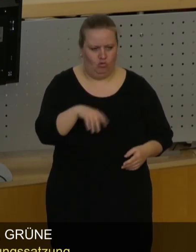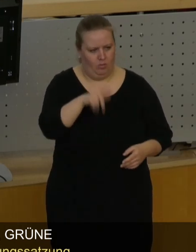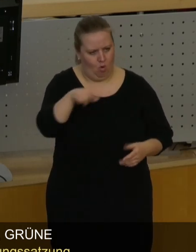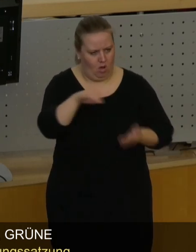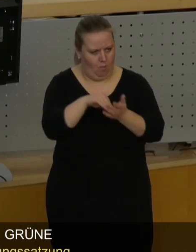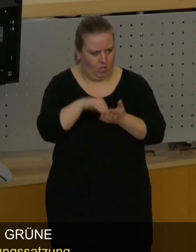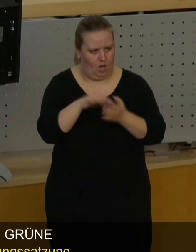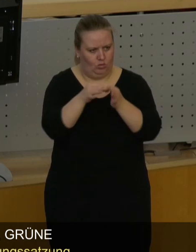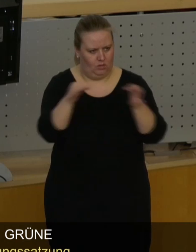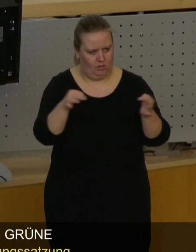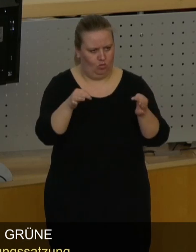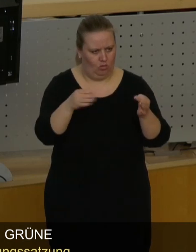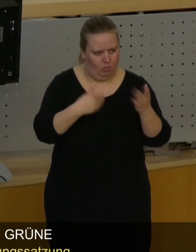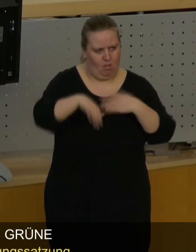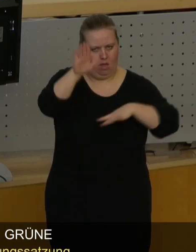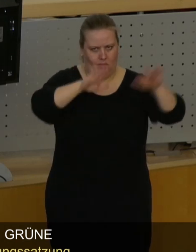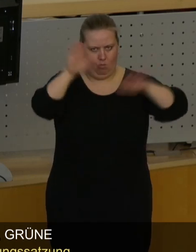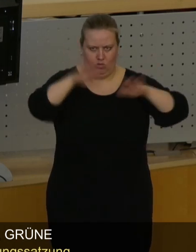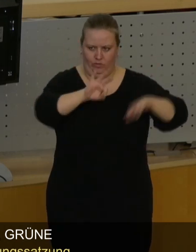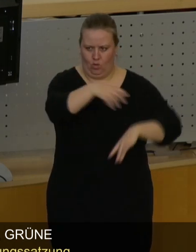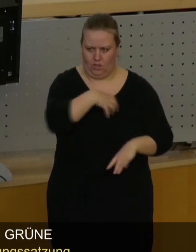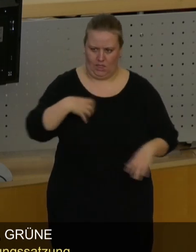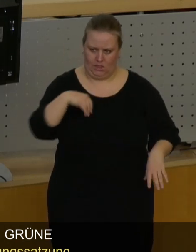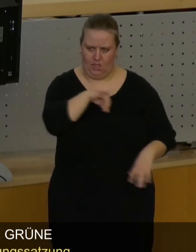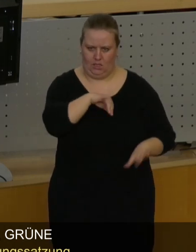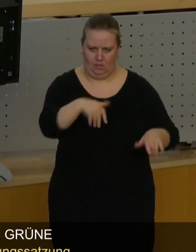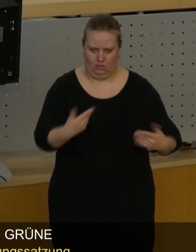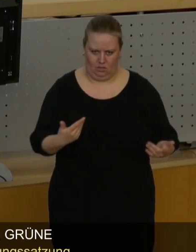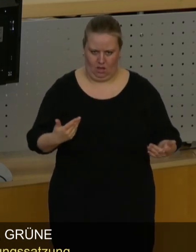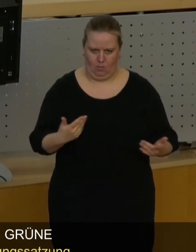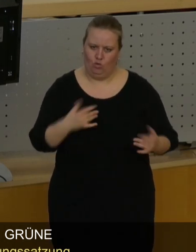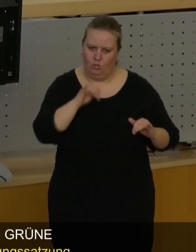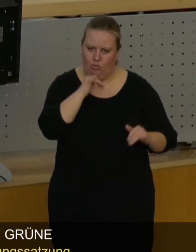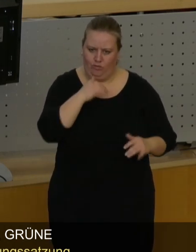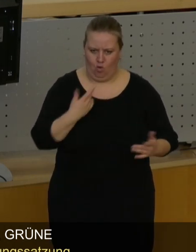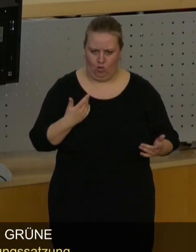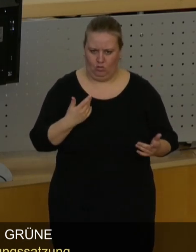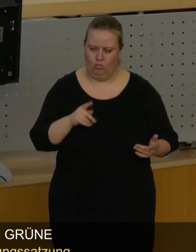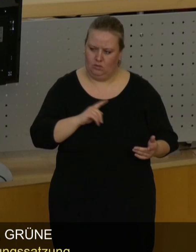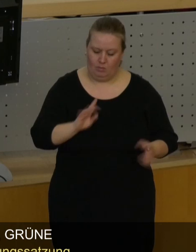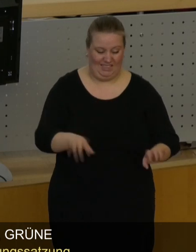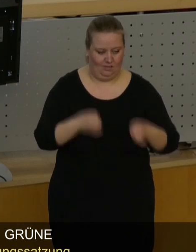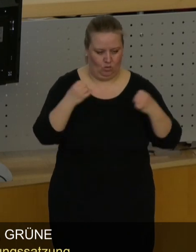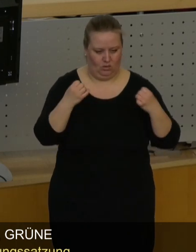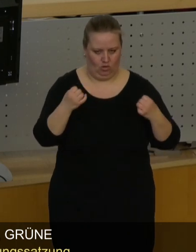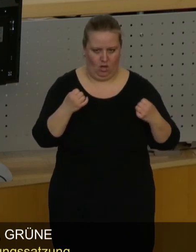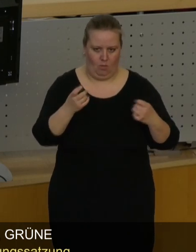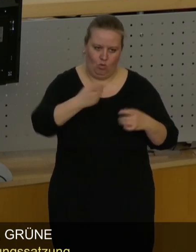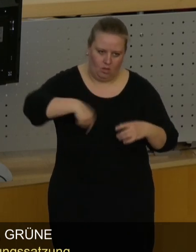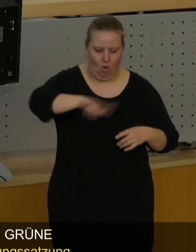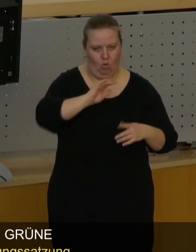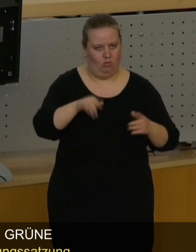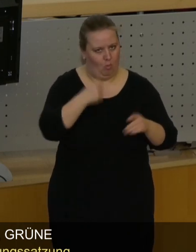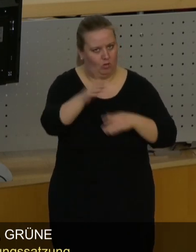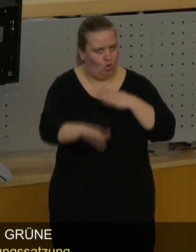Bürgerbeteiligungssatzung, ein Mehr an Demokratie für die Dresdnerinnen und Dresdner hier heute befürworten wird. Und ich bin sicher, dass wir einen